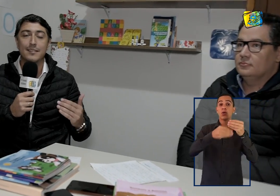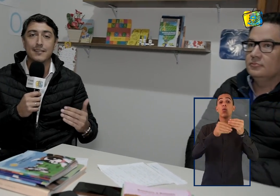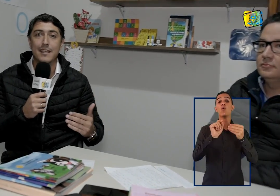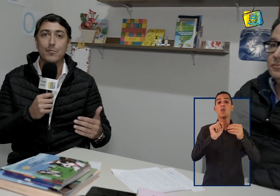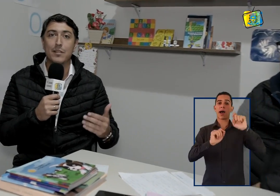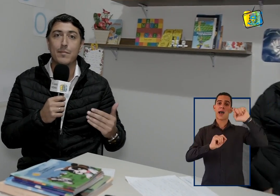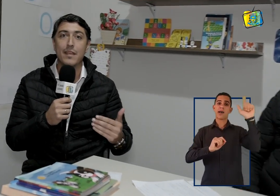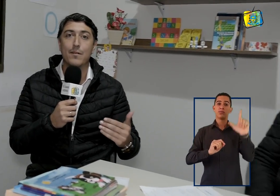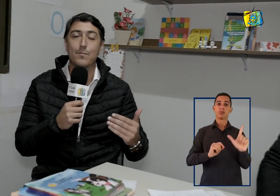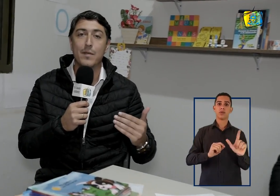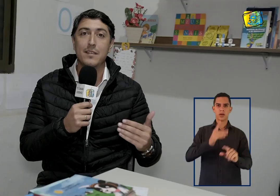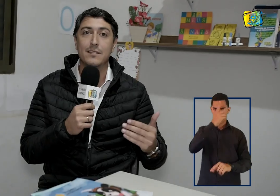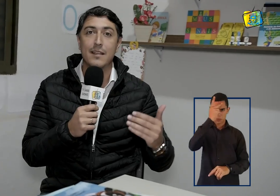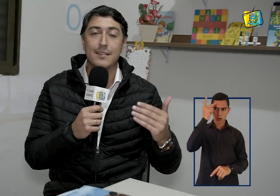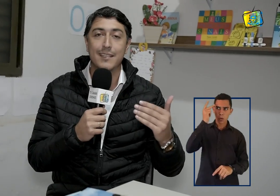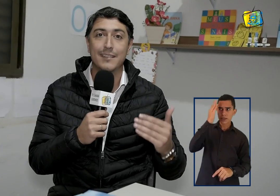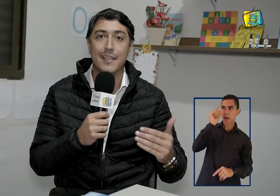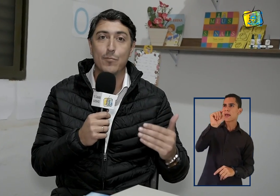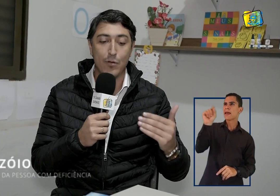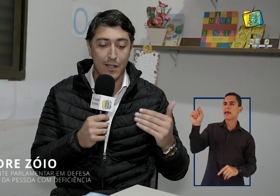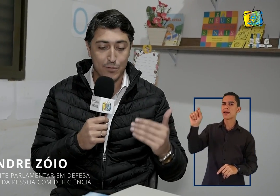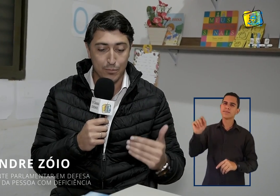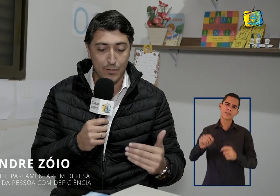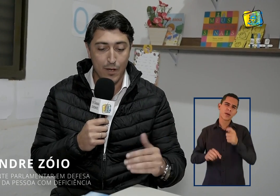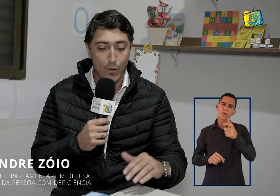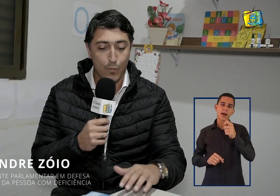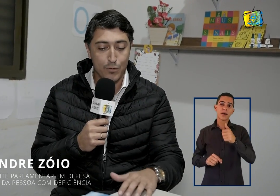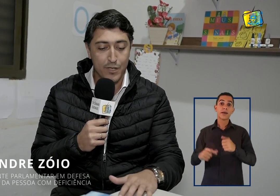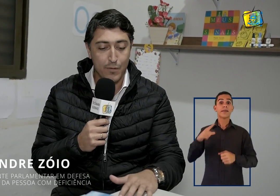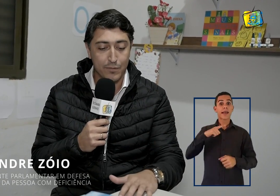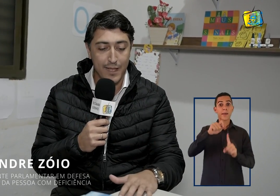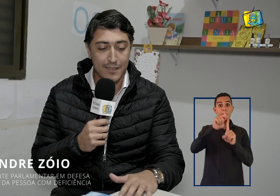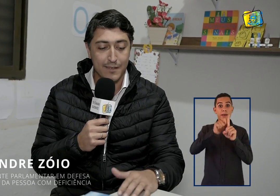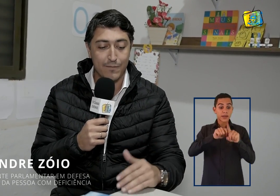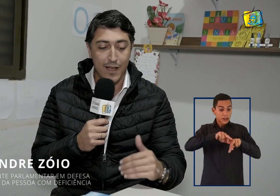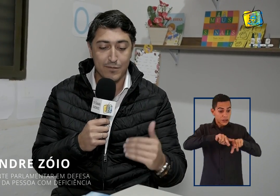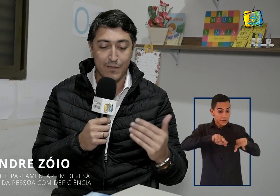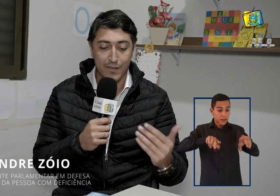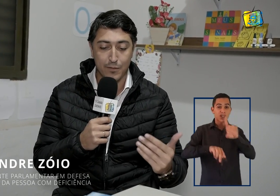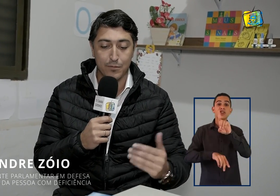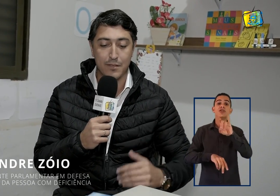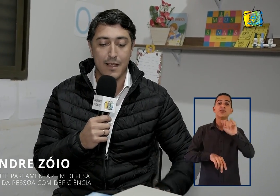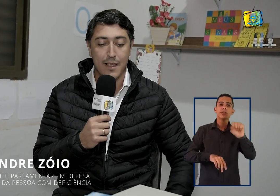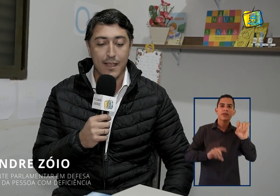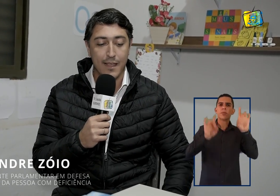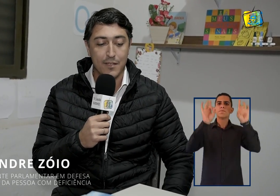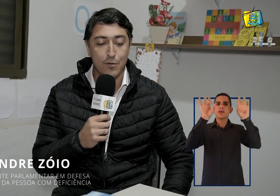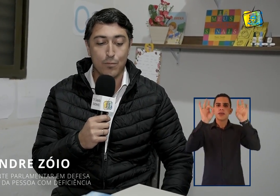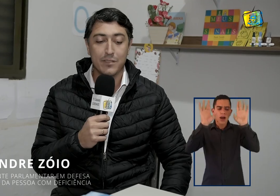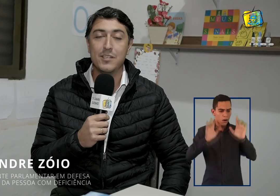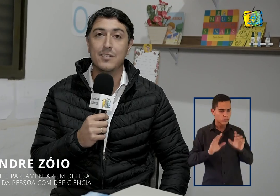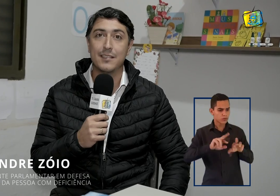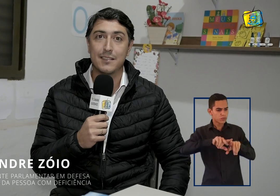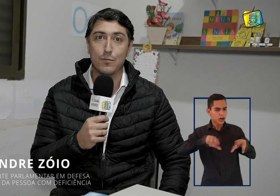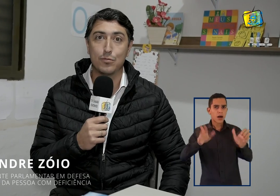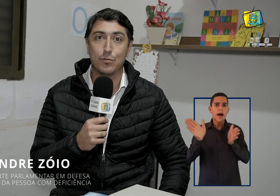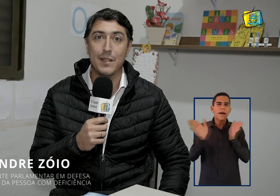Setembro também é o mês Setembro Azul, onde acontecem vários eventos de conscientização sobre